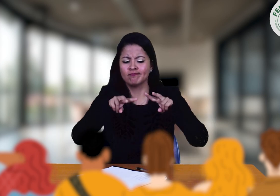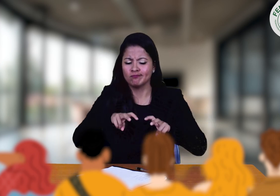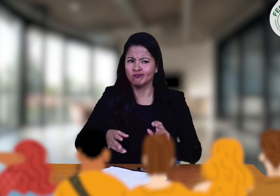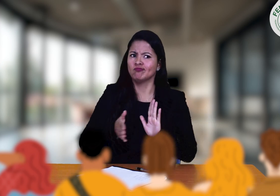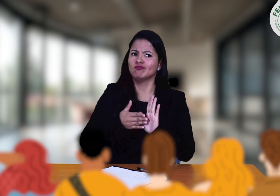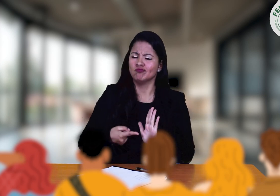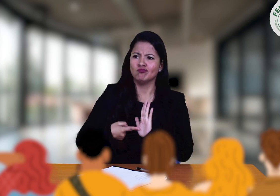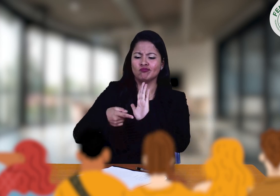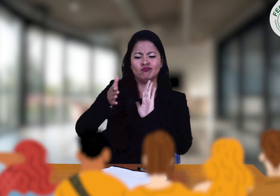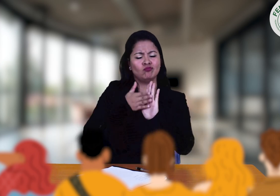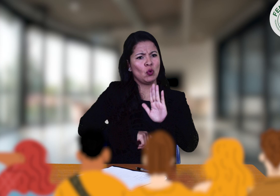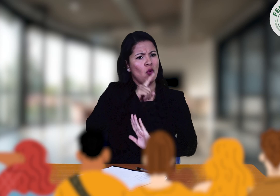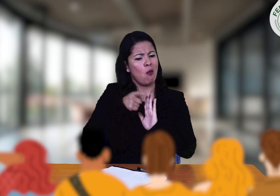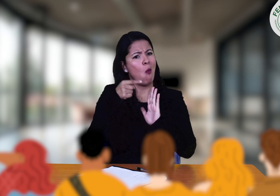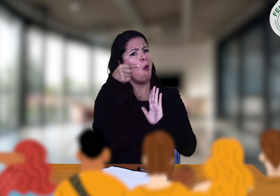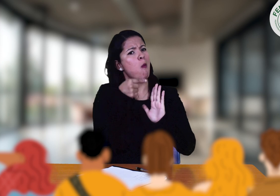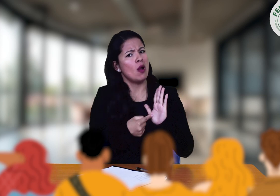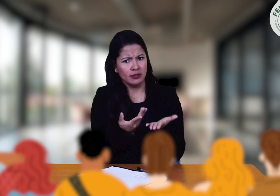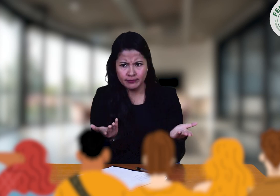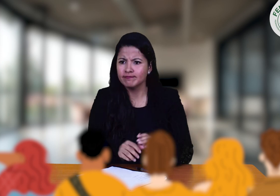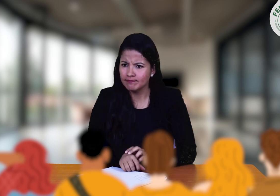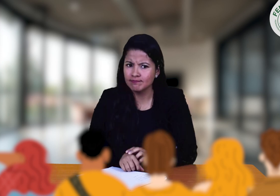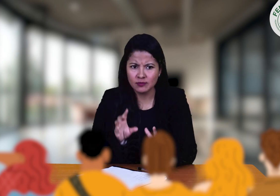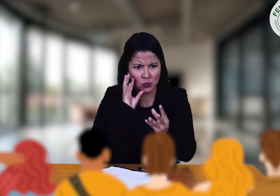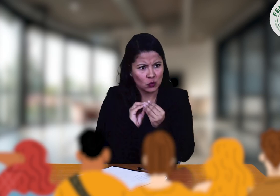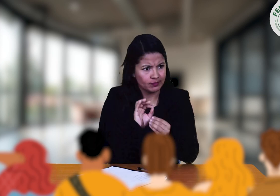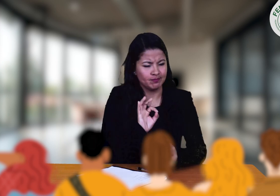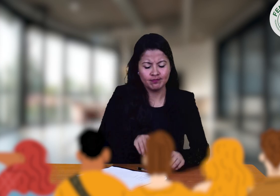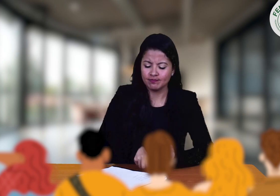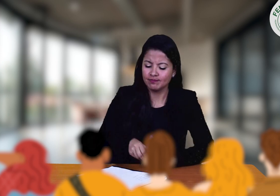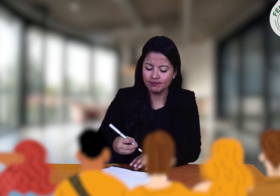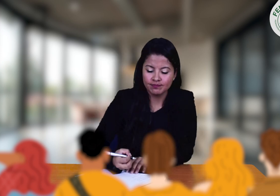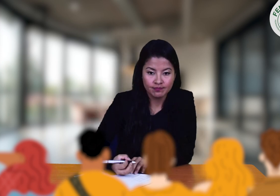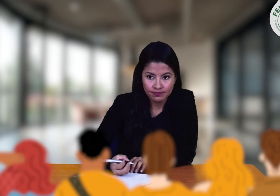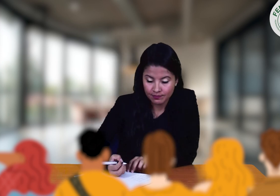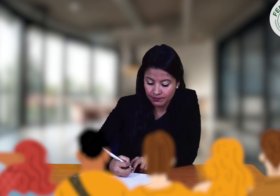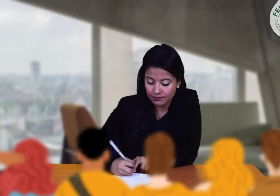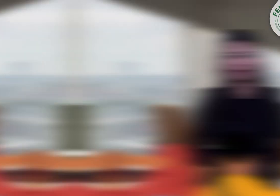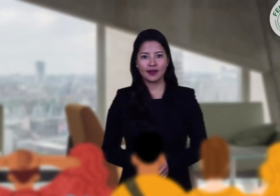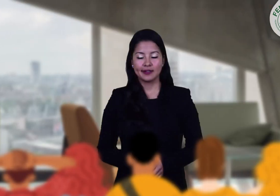investigando para tener un sustento sólido y poder hacer la exigencia de lo que dice la ley. Estoy de acuerdo.